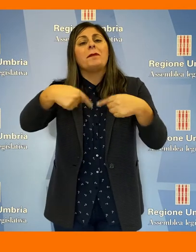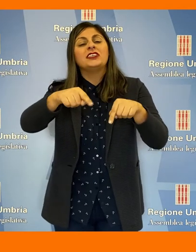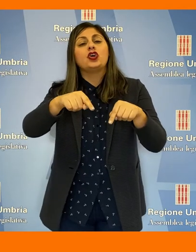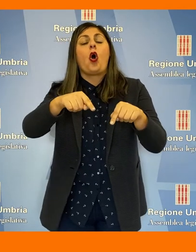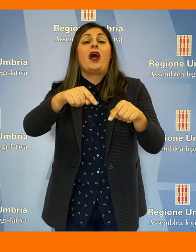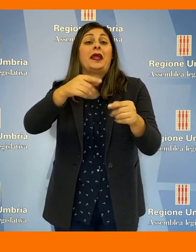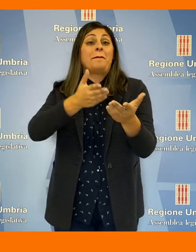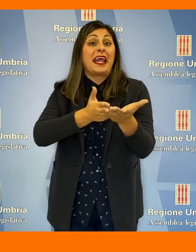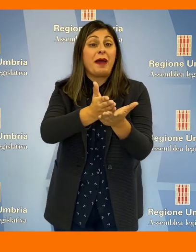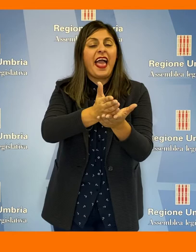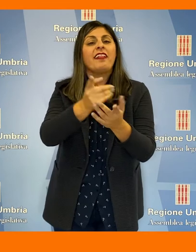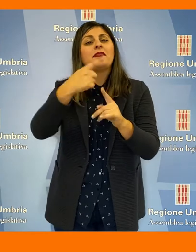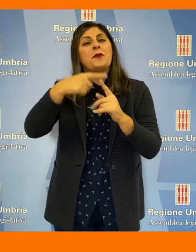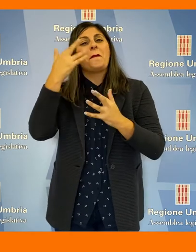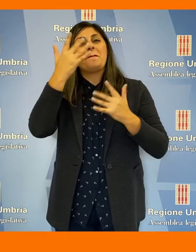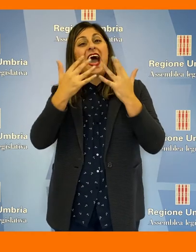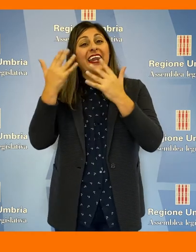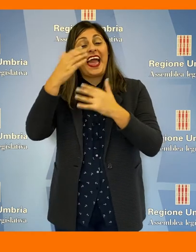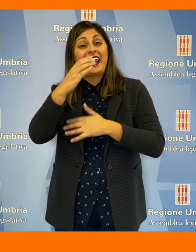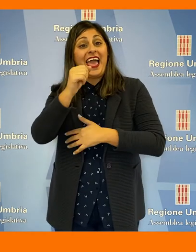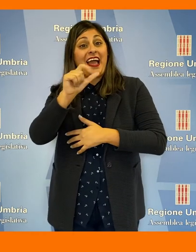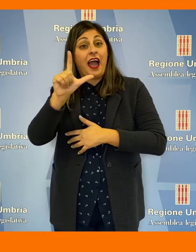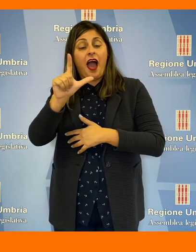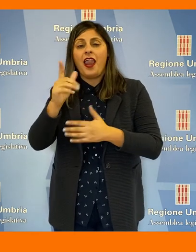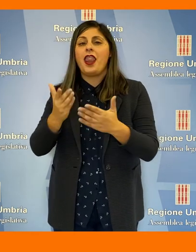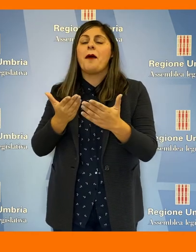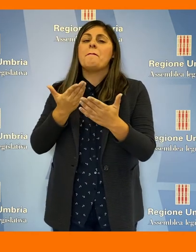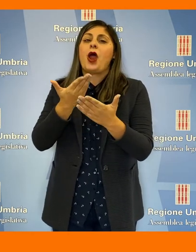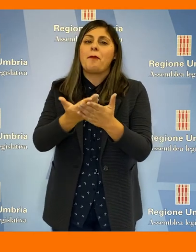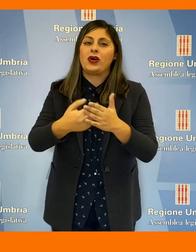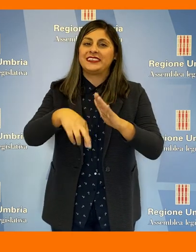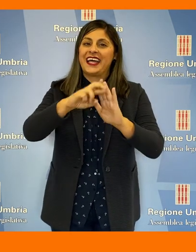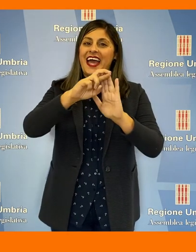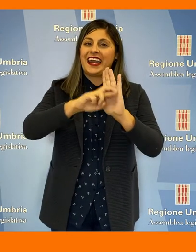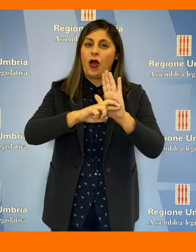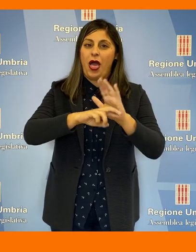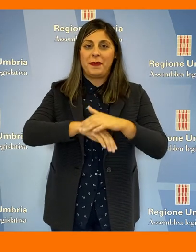commissioni permanenti e il parere del Cal sulle proposte di regolamento.